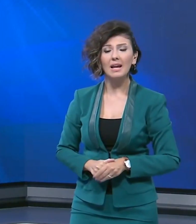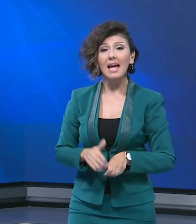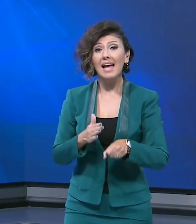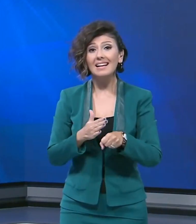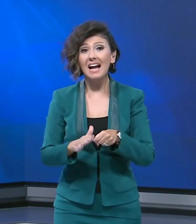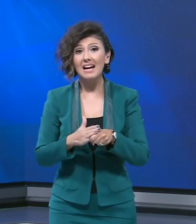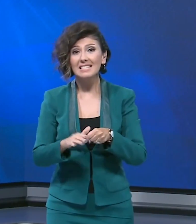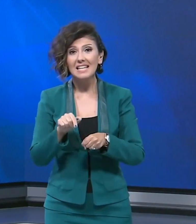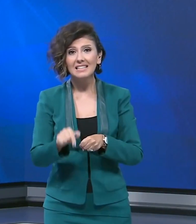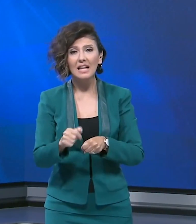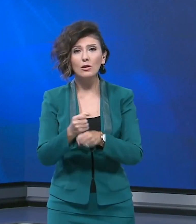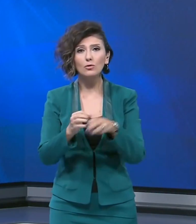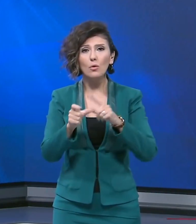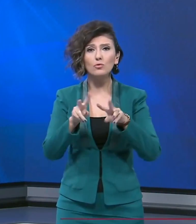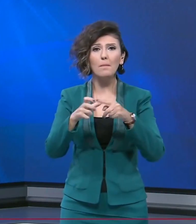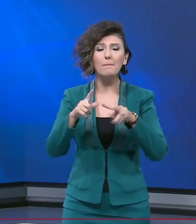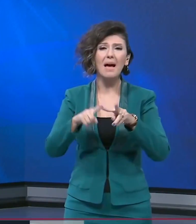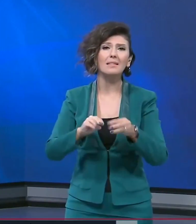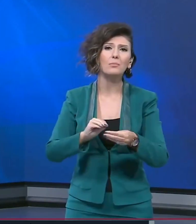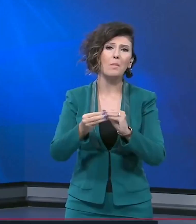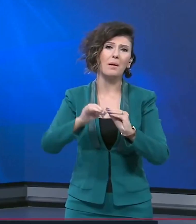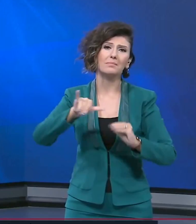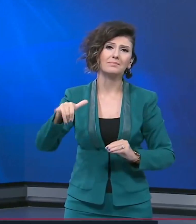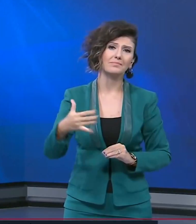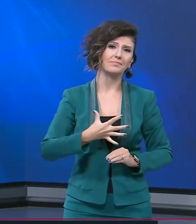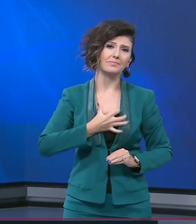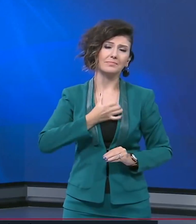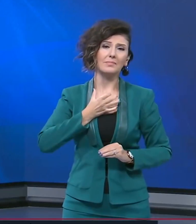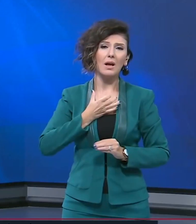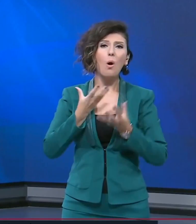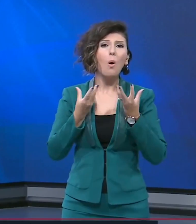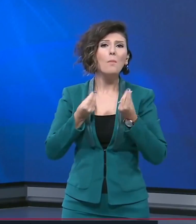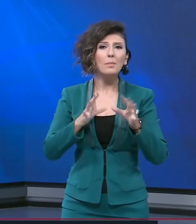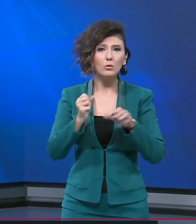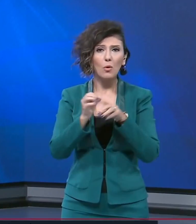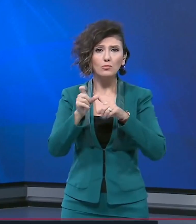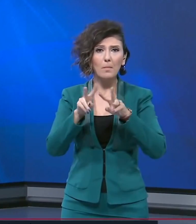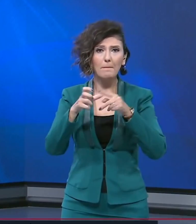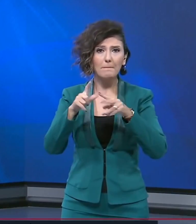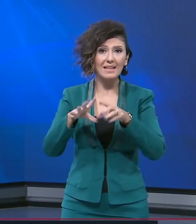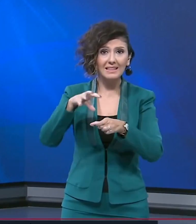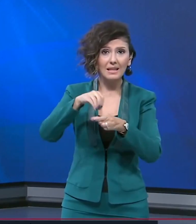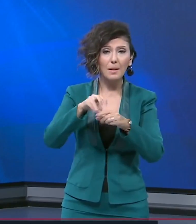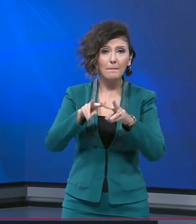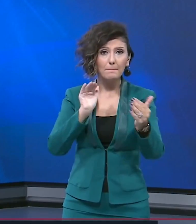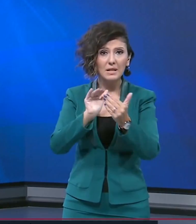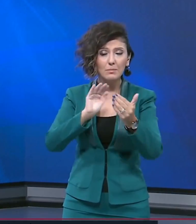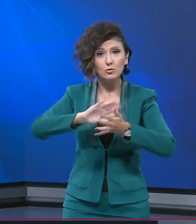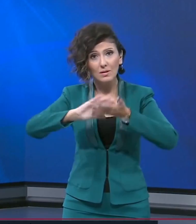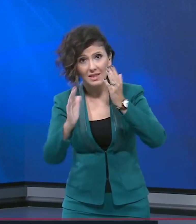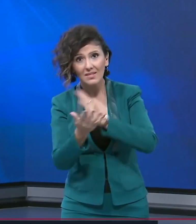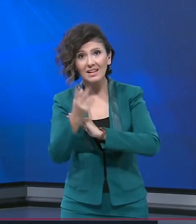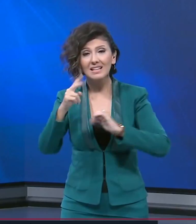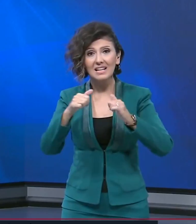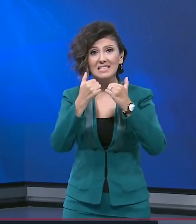Kayseri'de göçmen dramı yaşandı. Düzensiz göçmenleri taşıyan minibüs devrildi. Kazada iki kişi hayatını